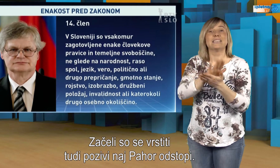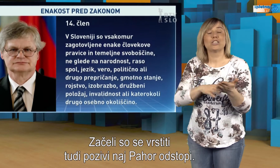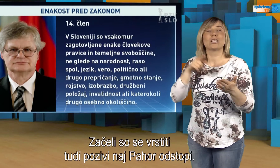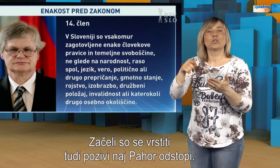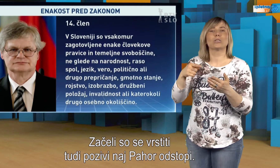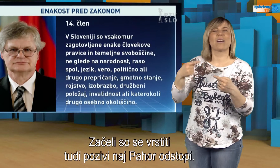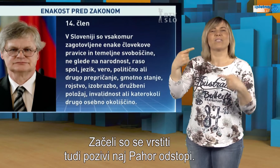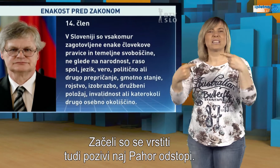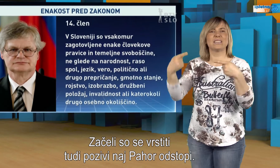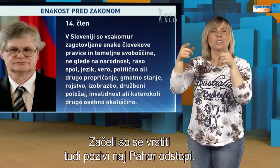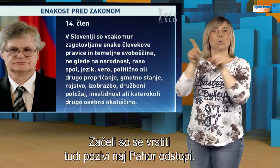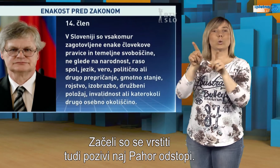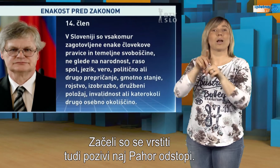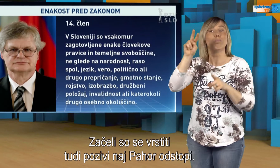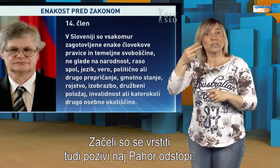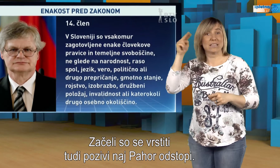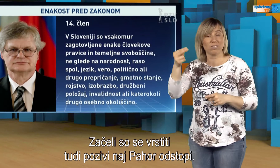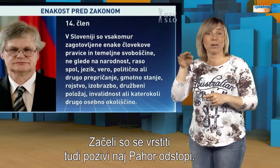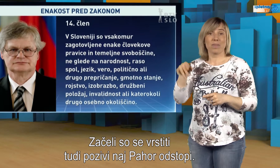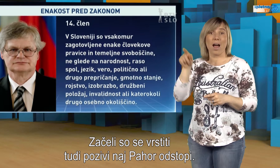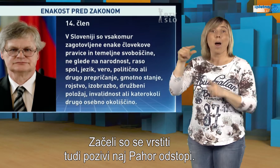Začeli so se vrstiti tudi pozivi naj Pahor odstopi.